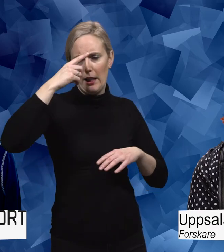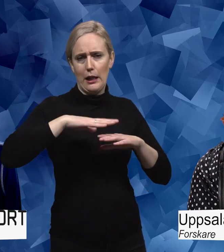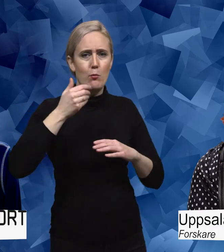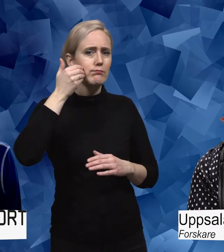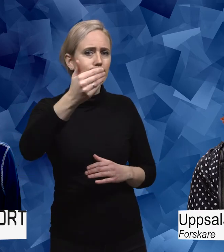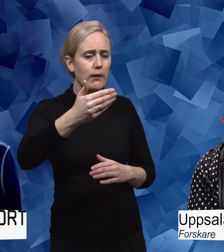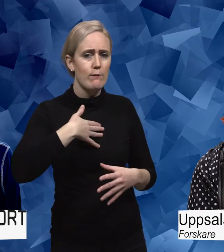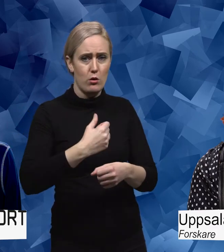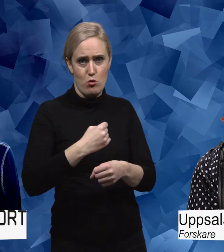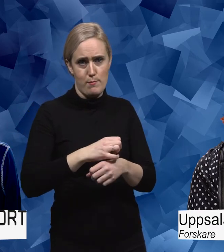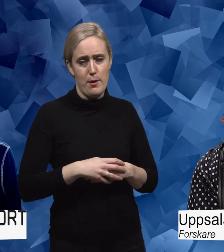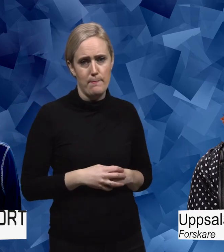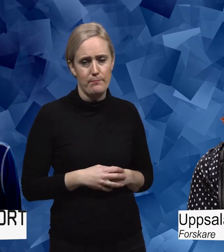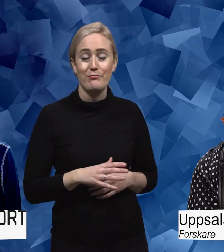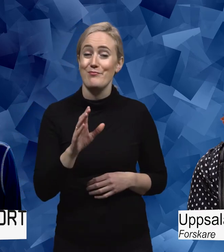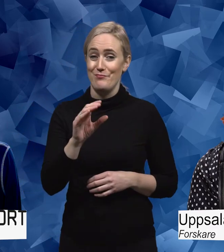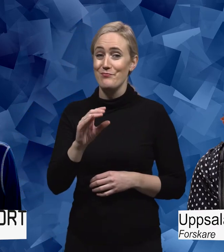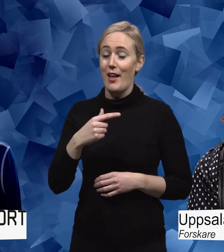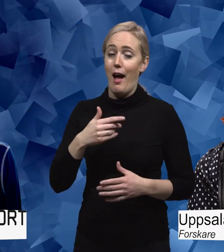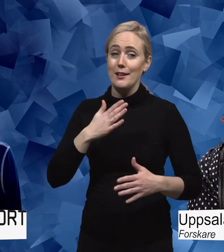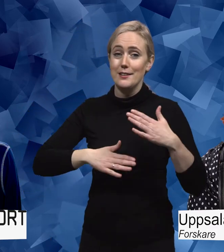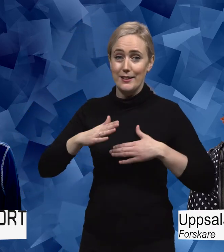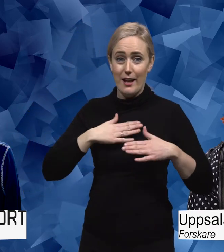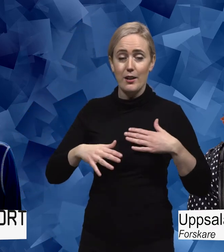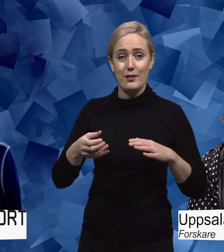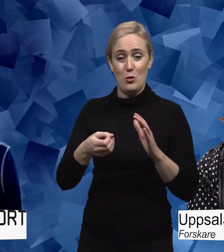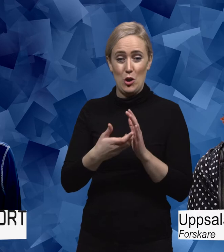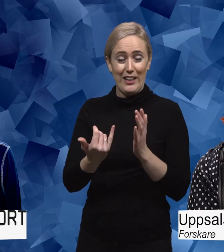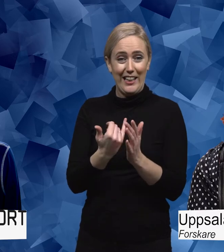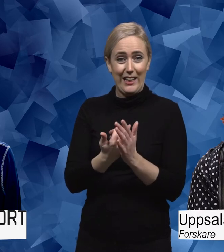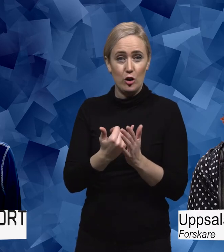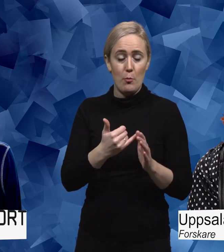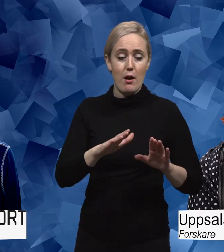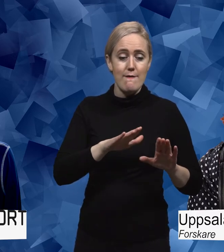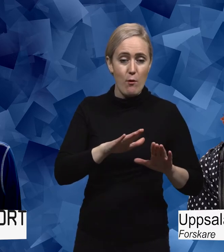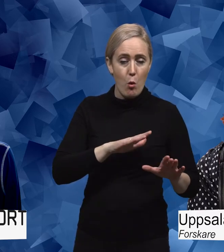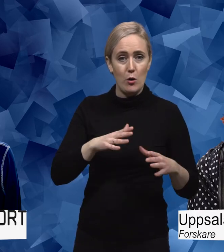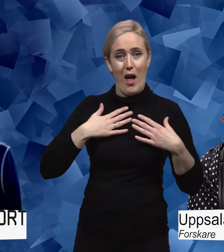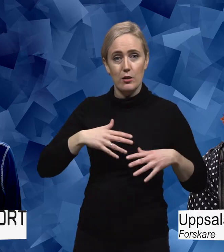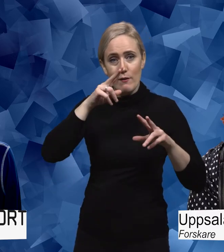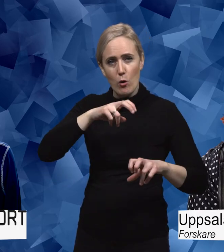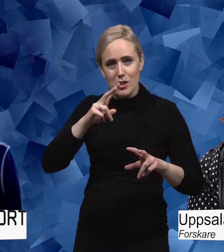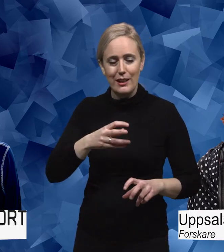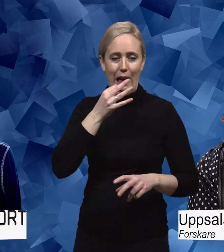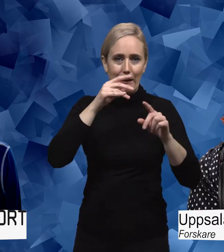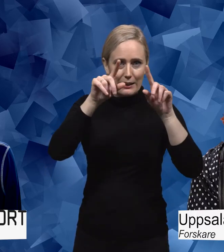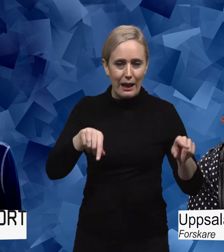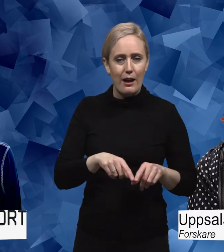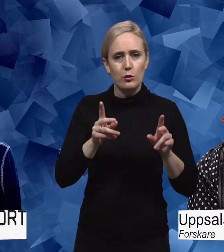Ja, alltså det är väldigt intressant. För inom vårdforskning och hälsoforskning och enkäter och sådär så är det alltid väldigt